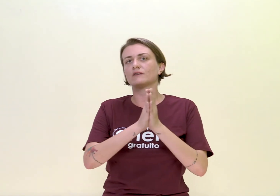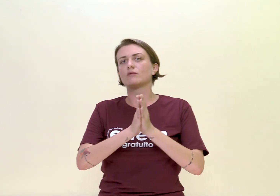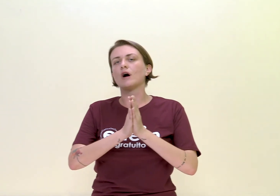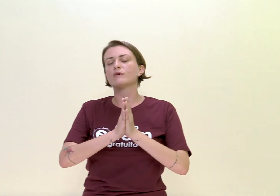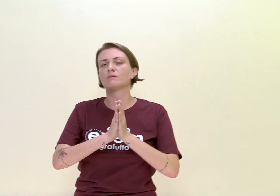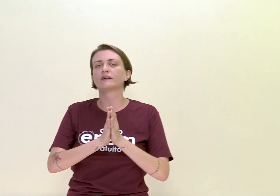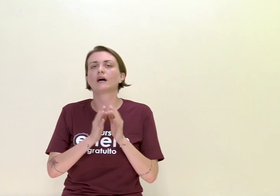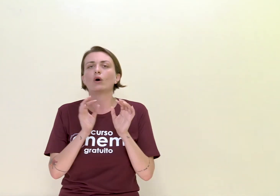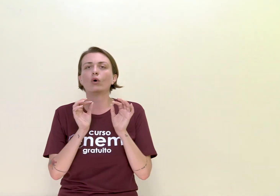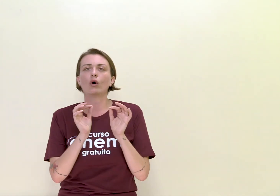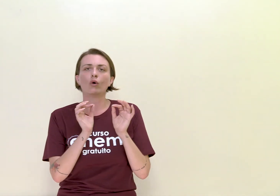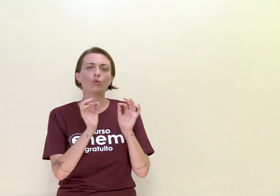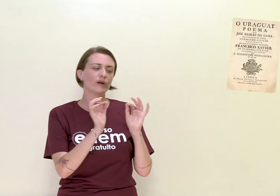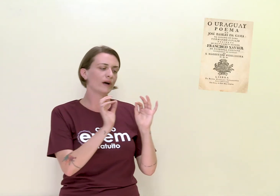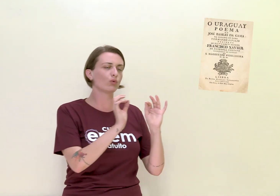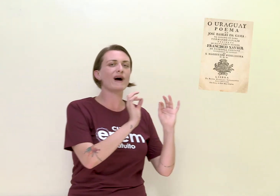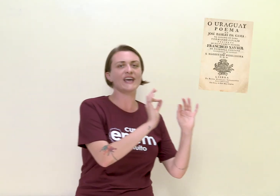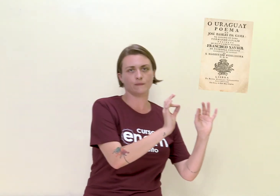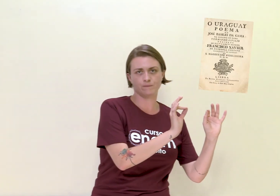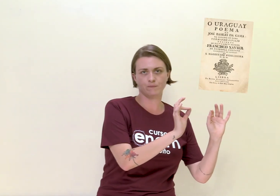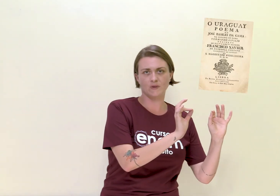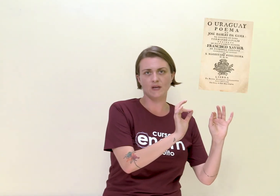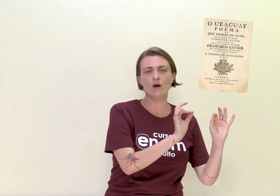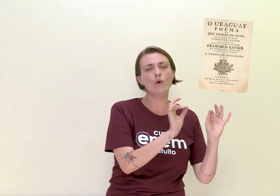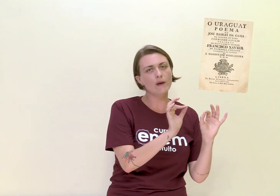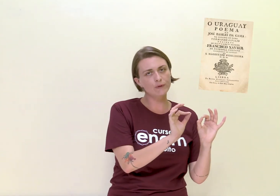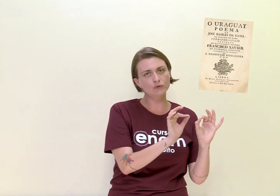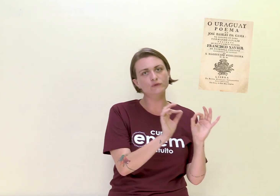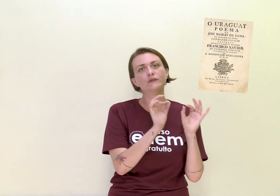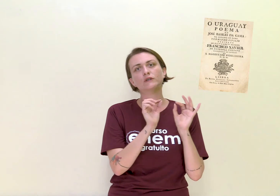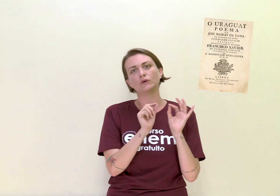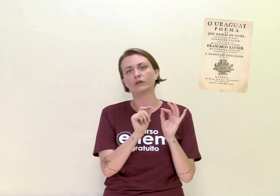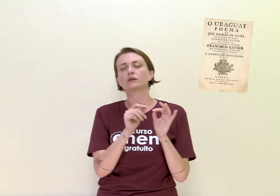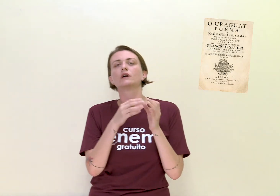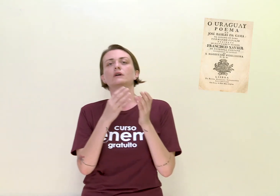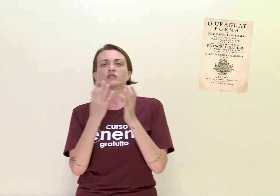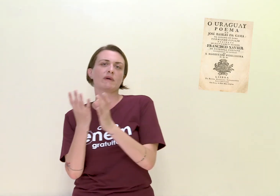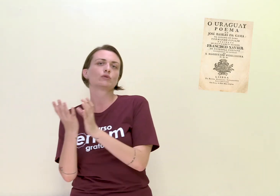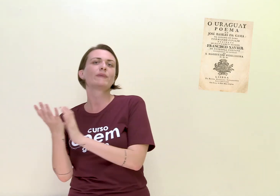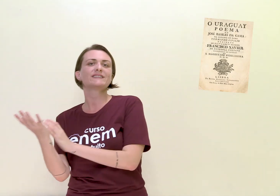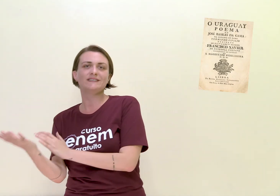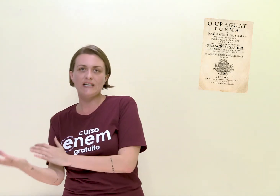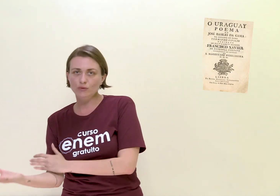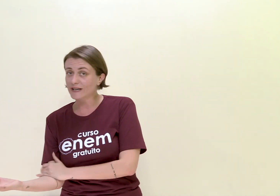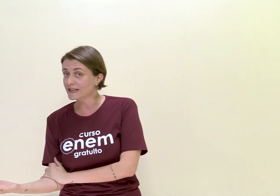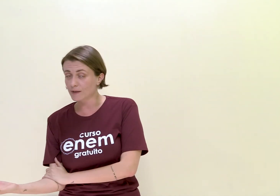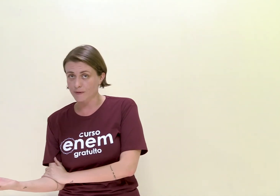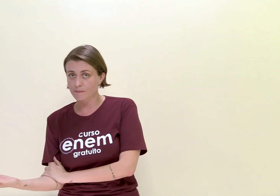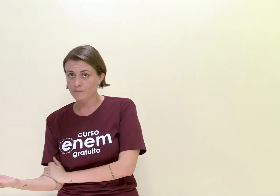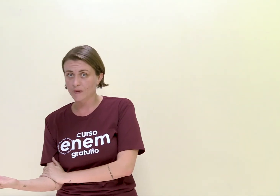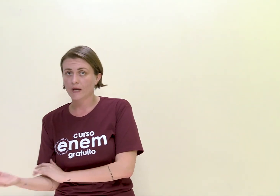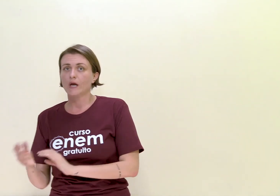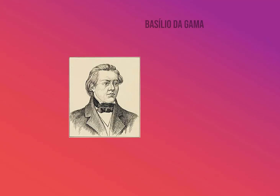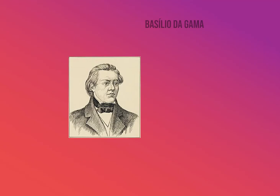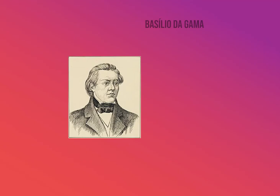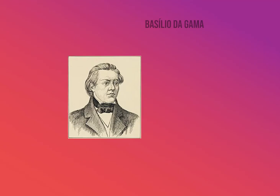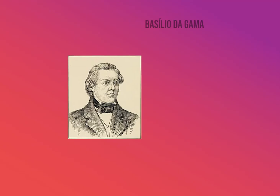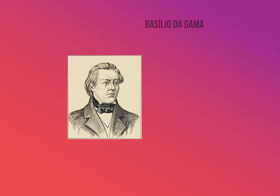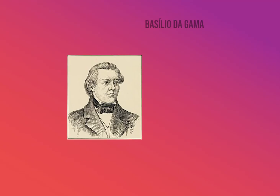escreveu uma obra chamada O Uruguai. É um épico de um escritor chamado Basílio da Gama. O Basílio da Gama,